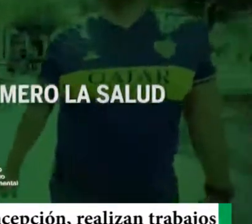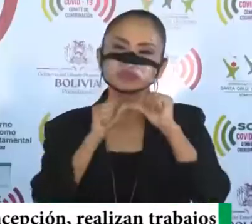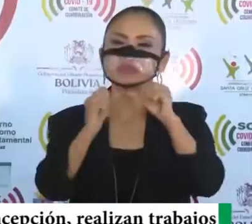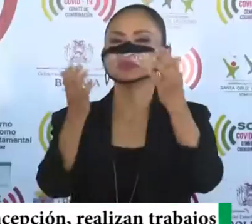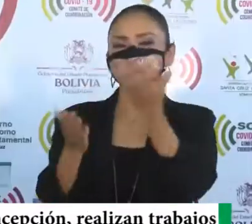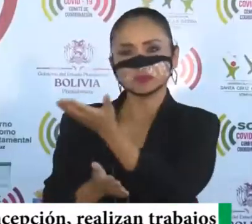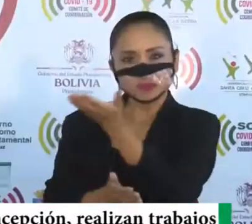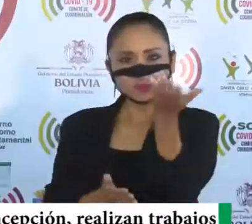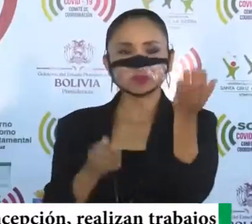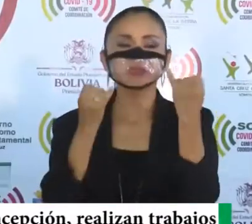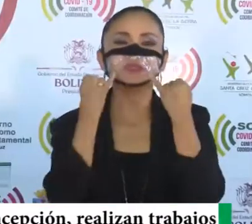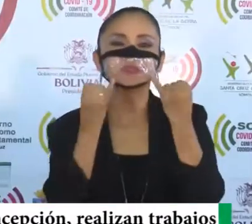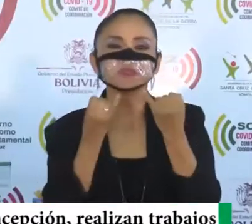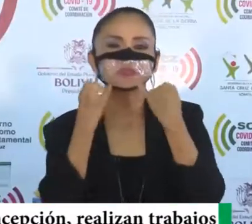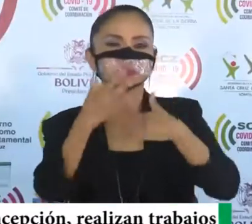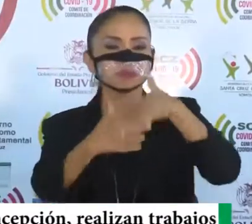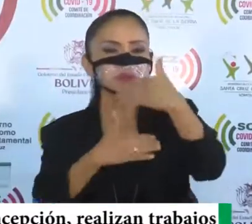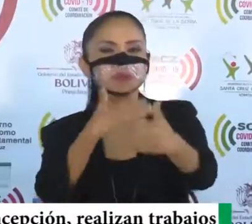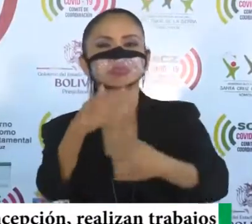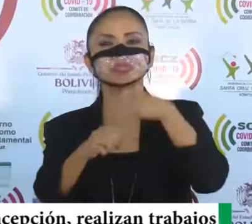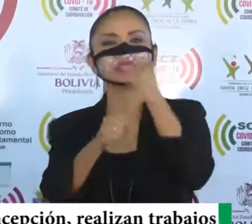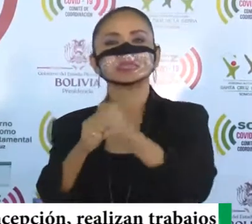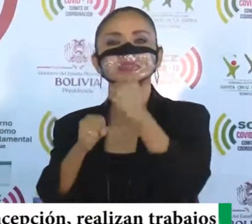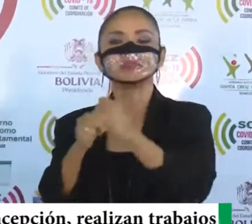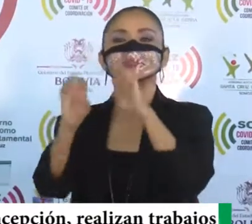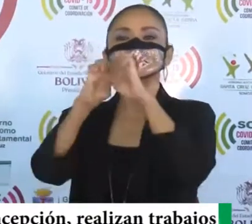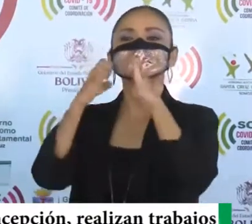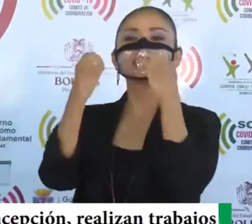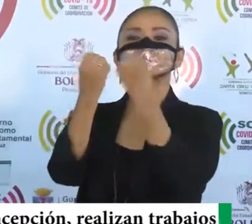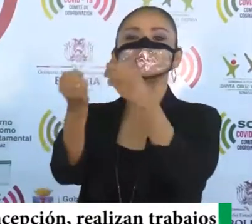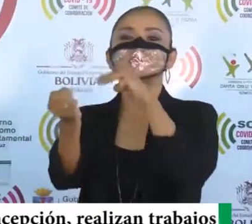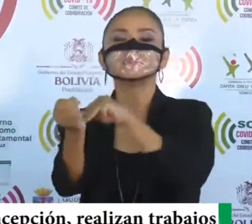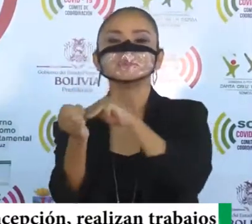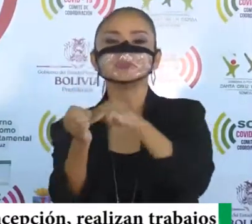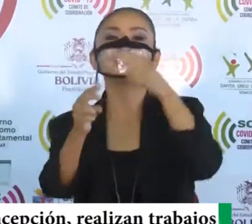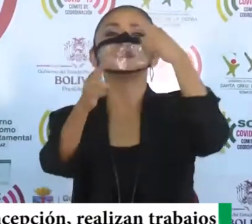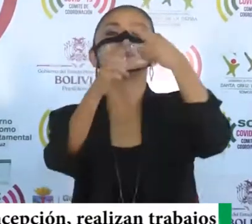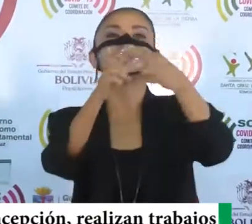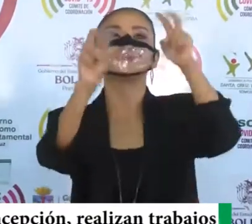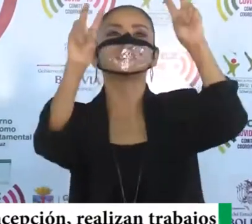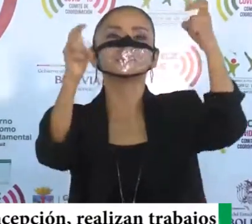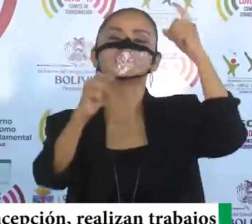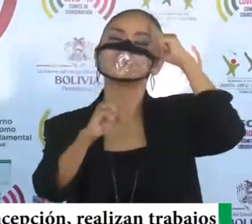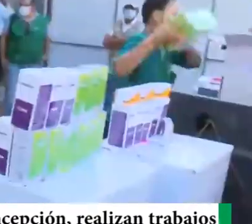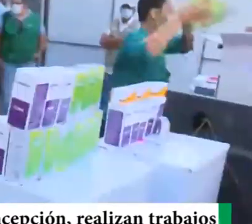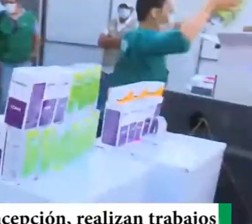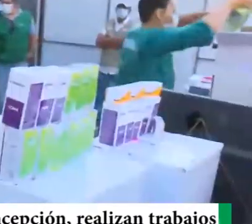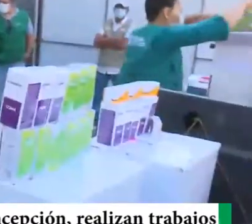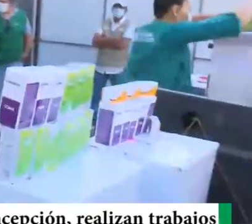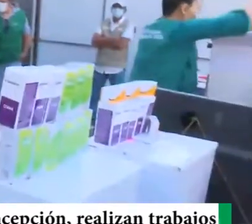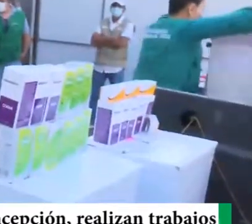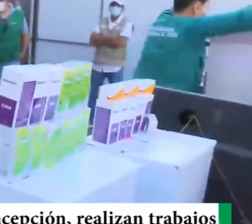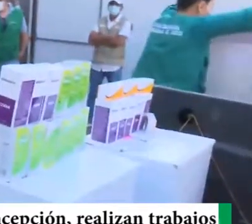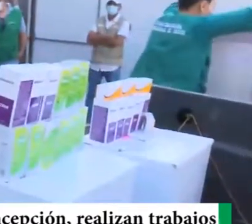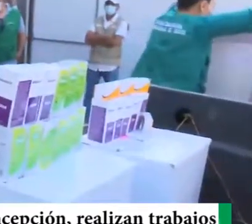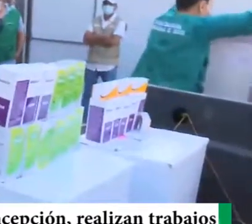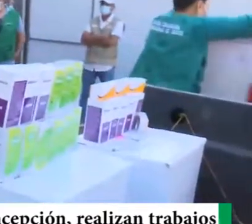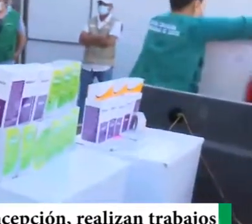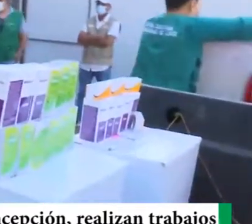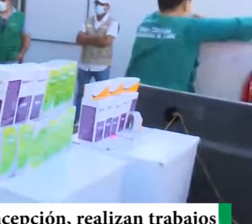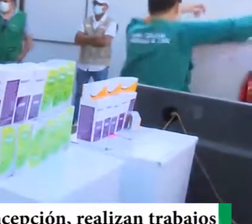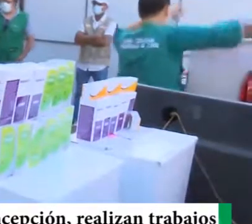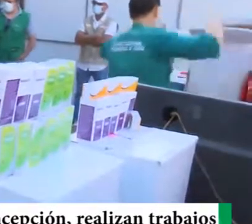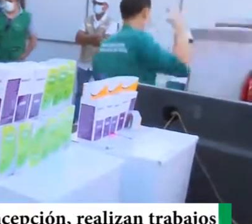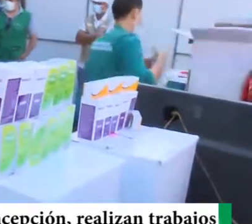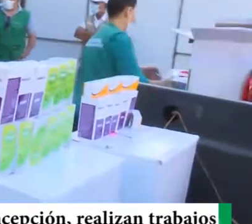El trabajo que vienen realizando nuestras brigadas médicas, Una Esperanza por la Vida, hemos estado y hemos visitado ya 41